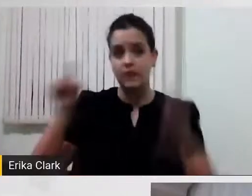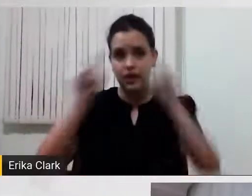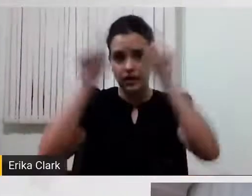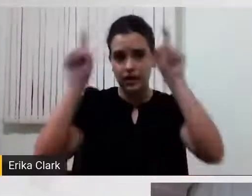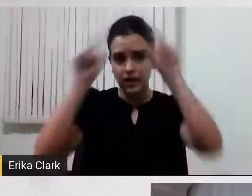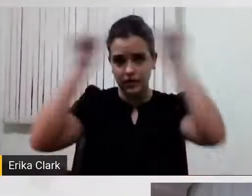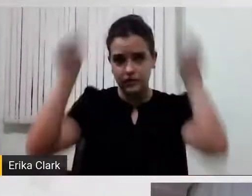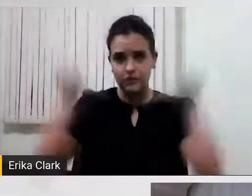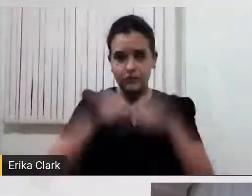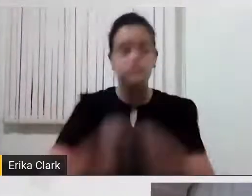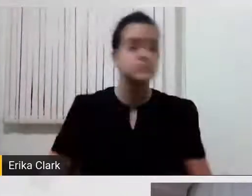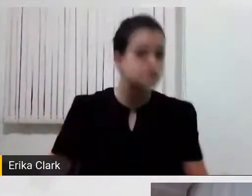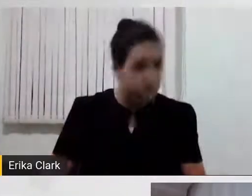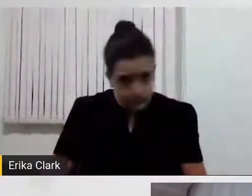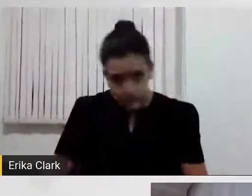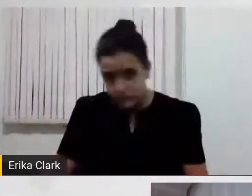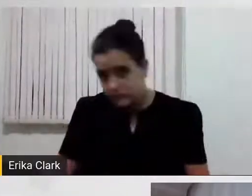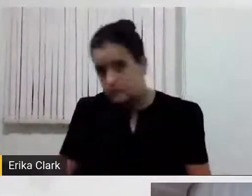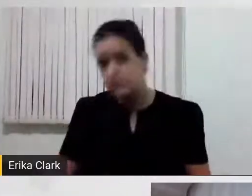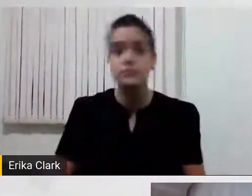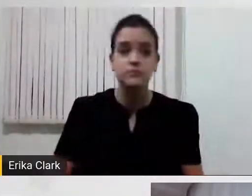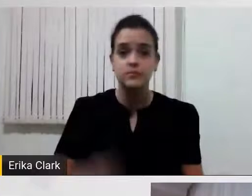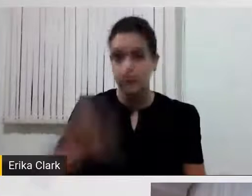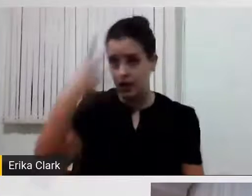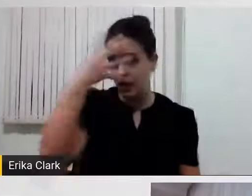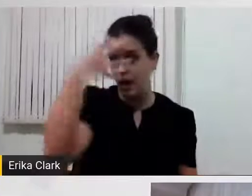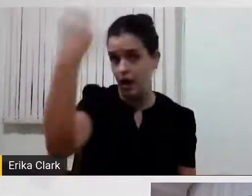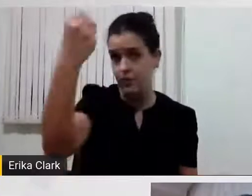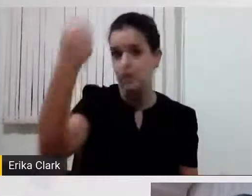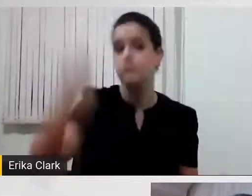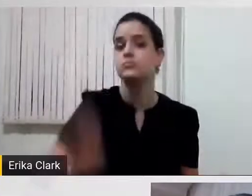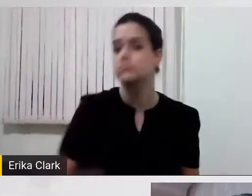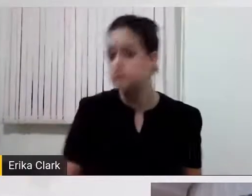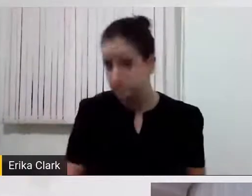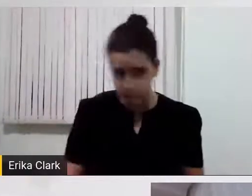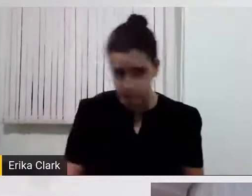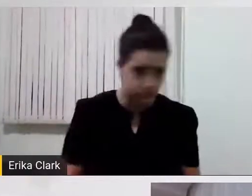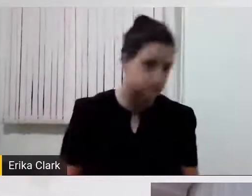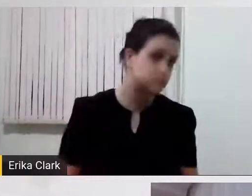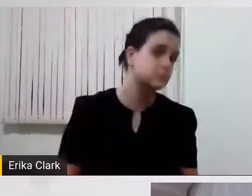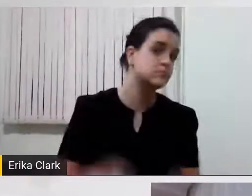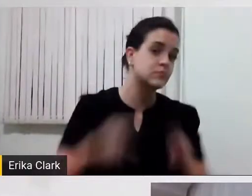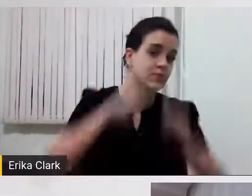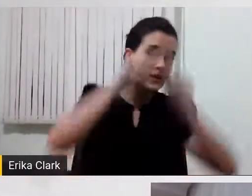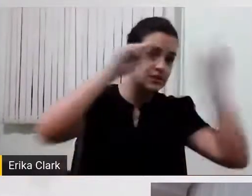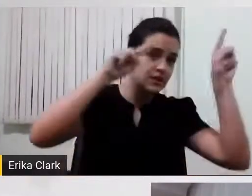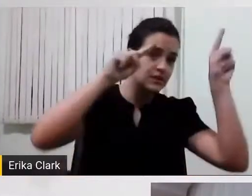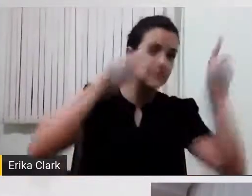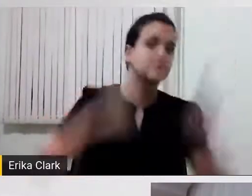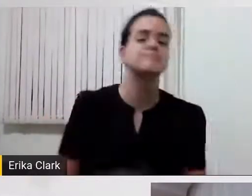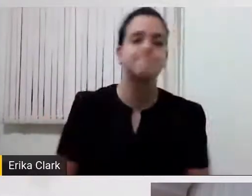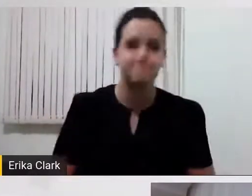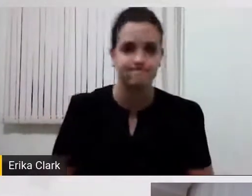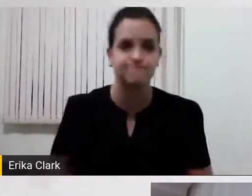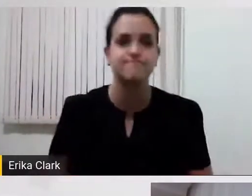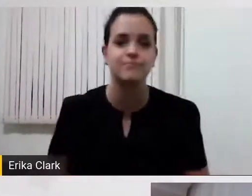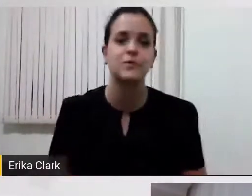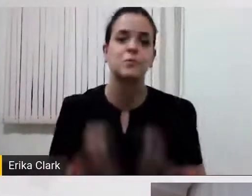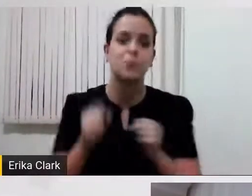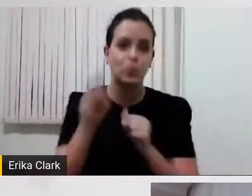Meu rosto é captado por uma câmera e para lá onde vai o meu movimento de cabeça vai o cursor e eu paro em cima